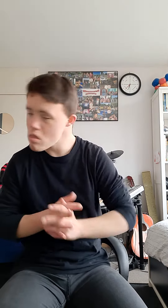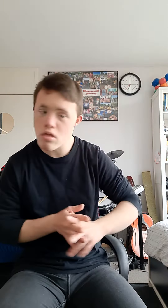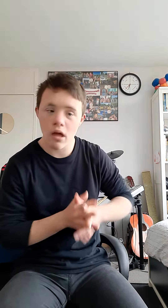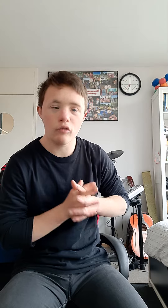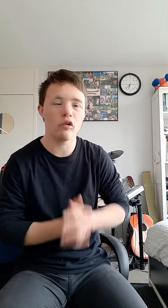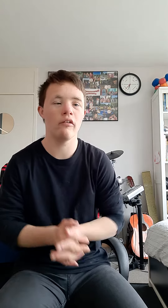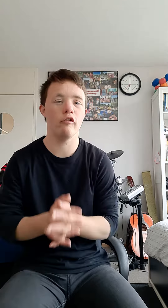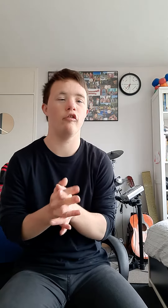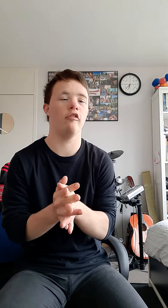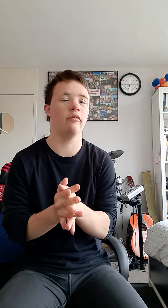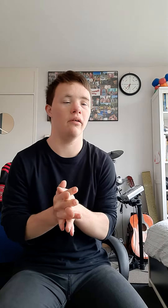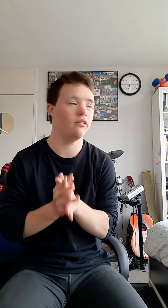Nog even over de band.